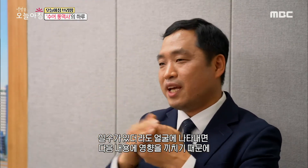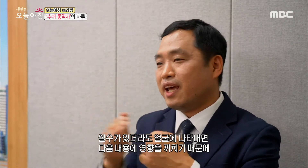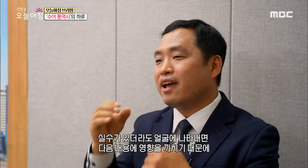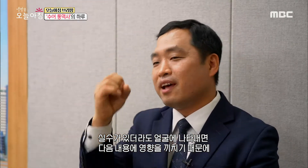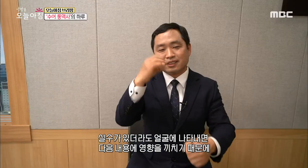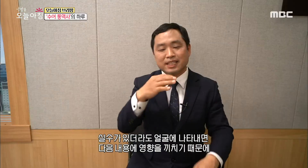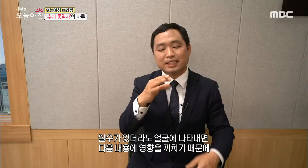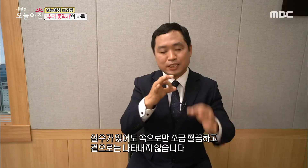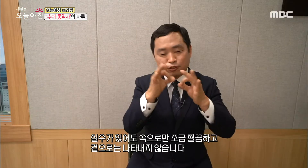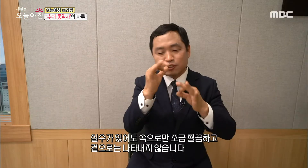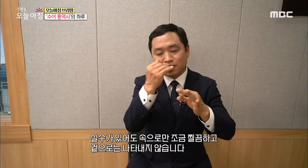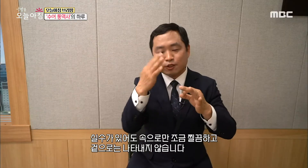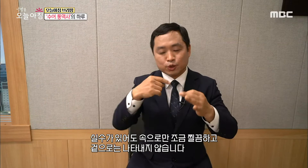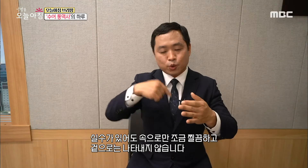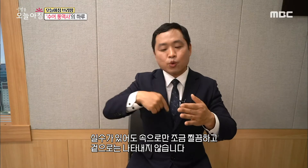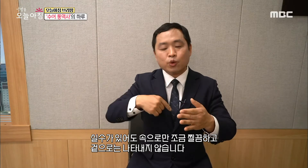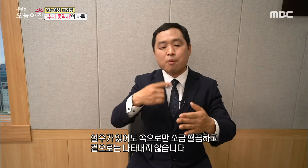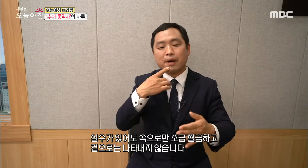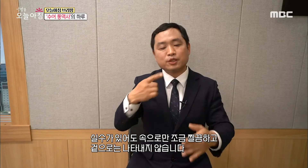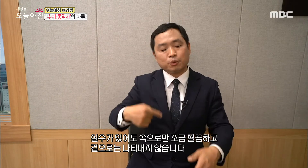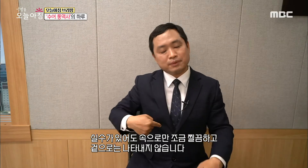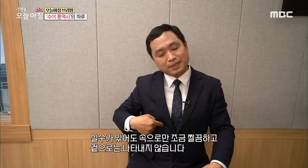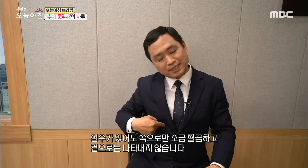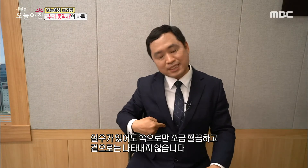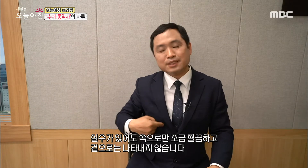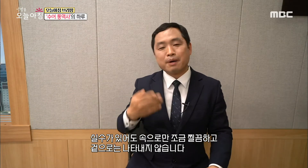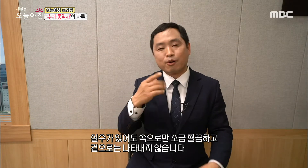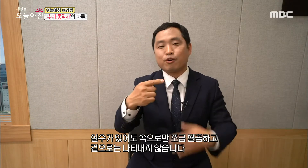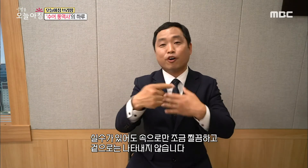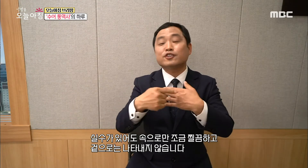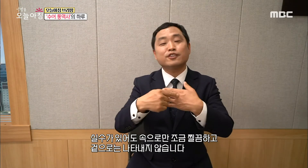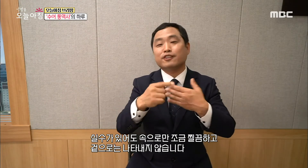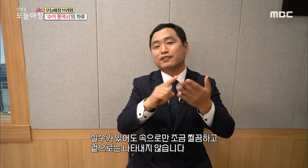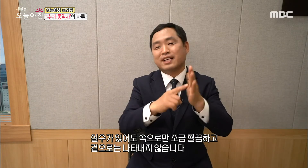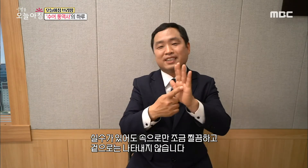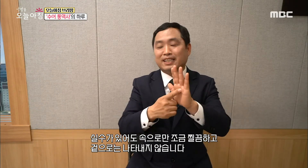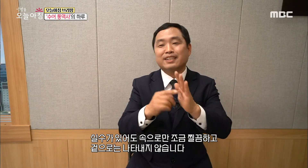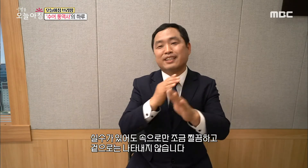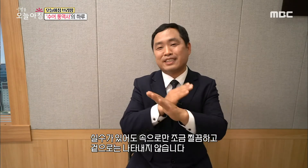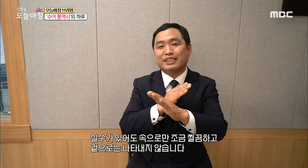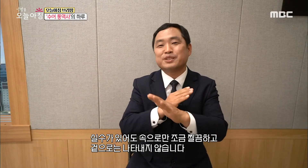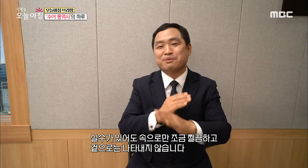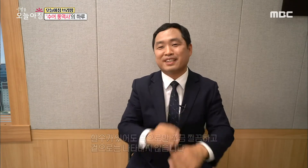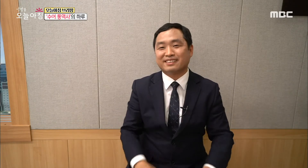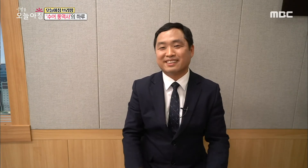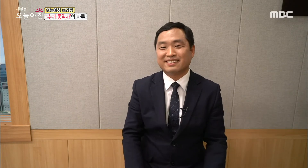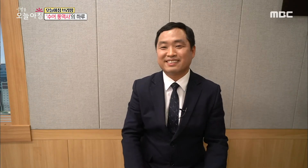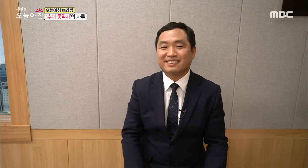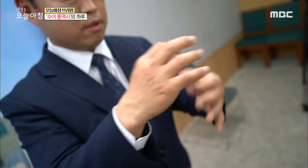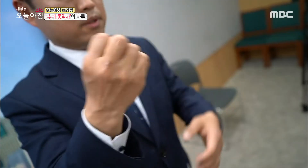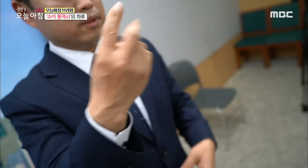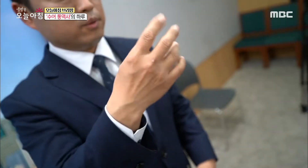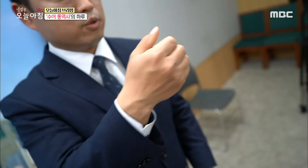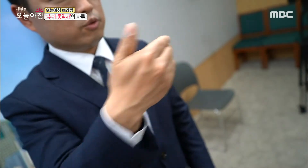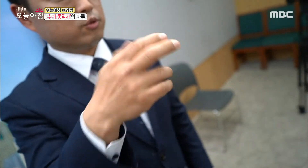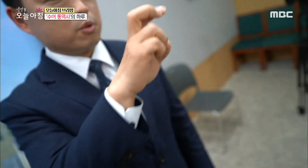그냥 실수 있어도 속으로만 좀 찔끔하고 겉으로는 나타내지 않습니다 표정으로 마르니까요 과연